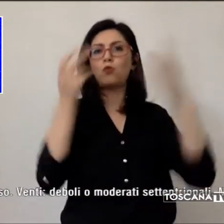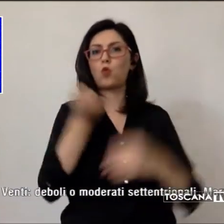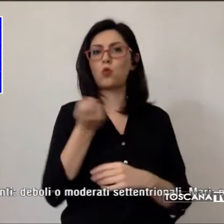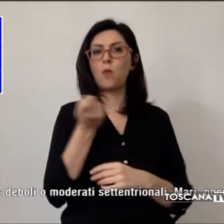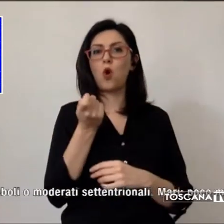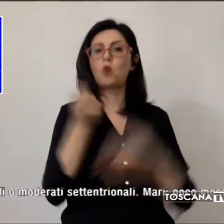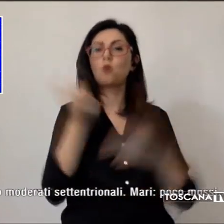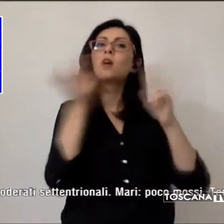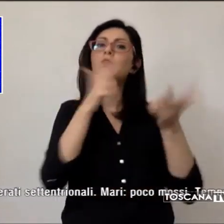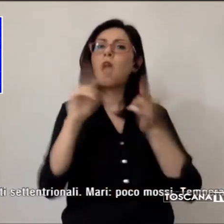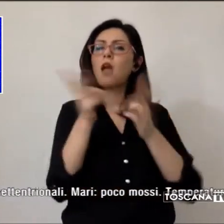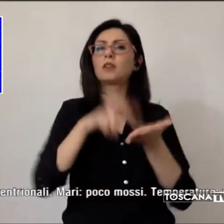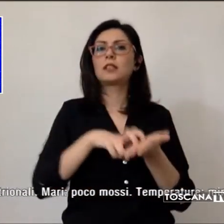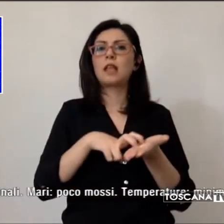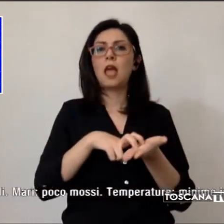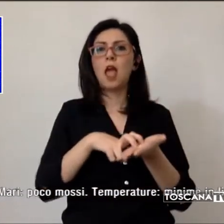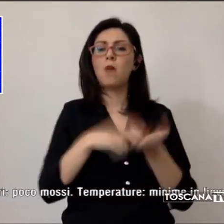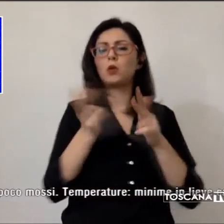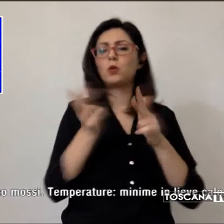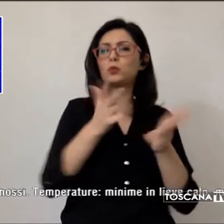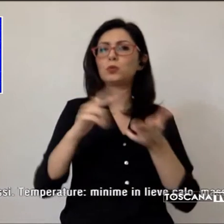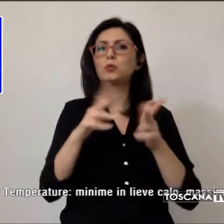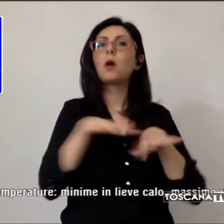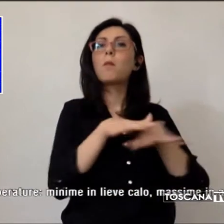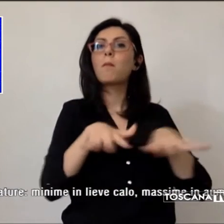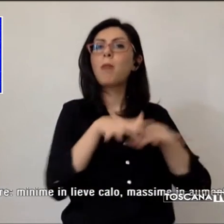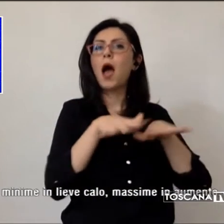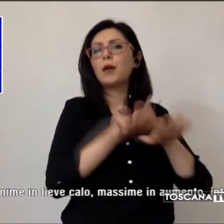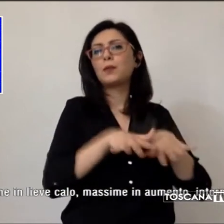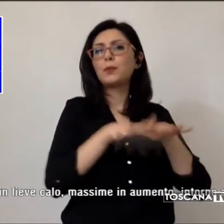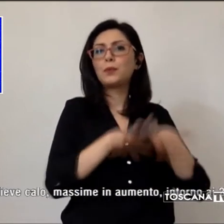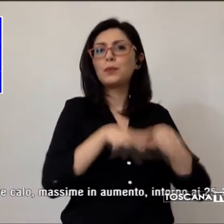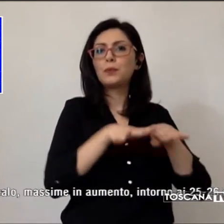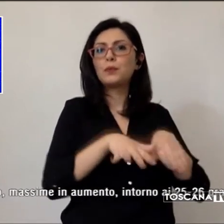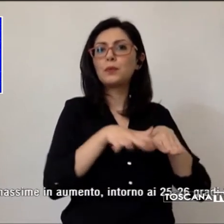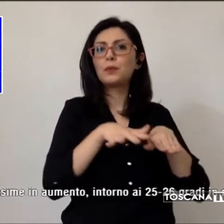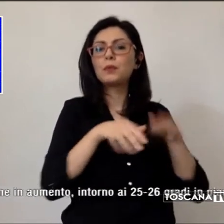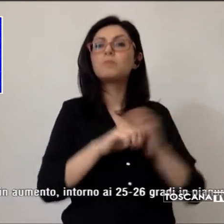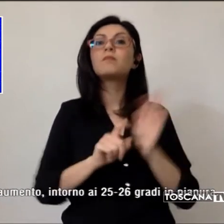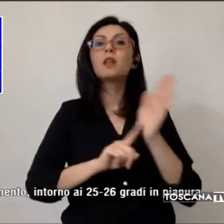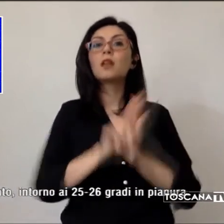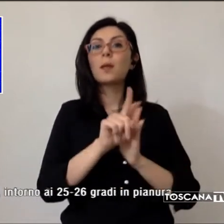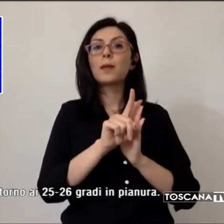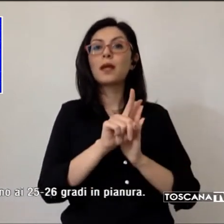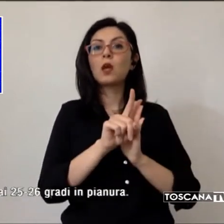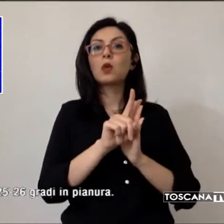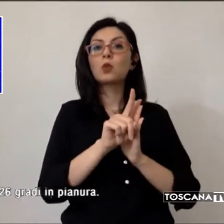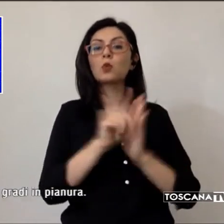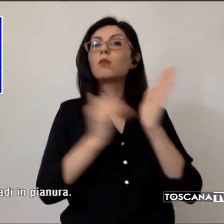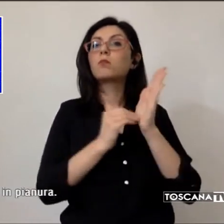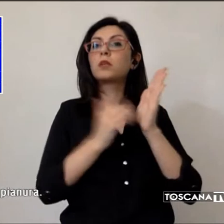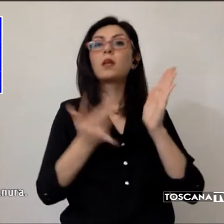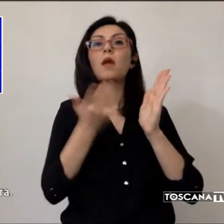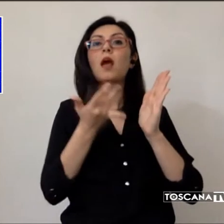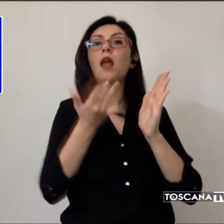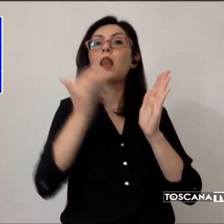deboli o moderati, i mari sono poco mossi e per quanto riguarda le temperature, minime in lieve calo,